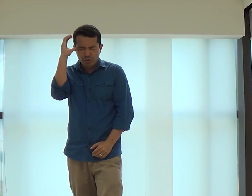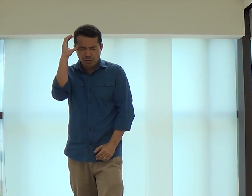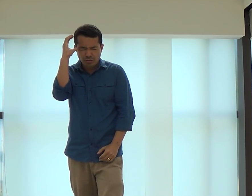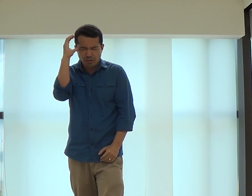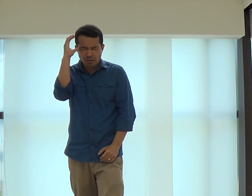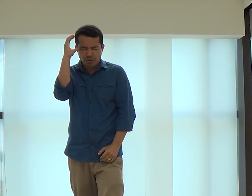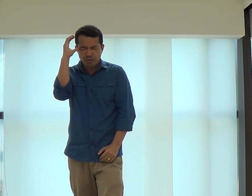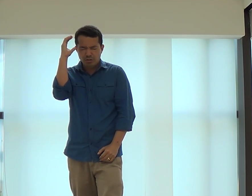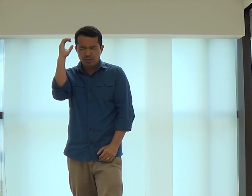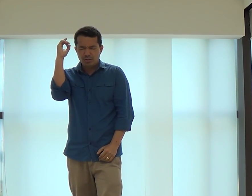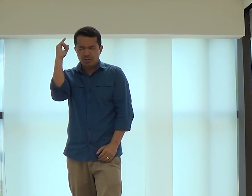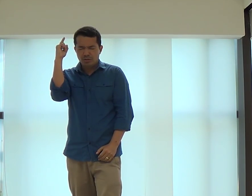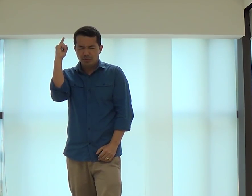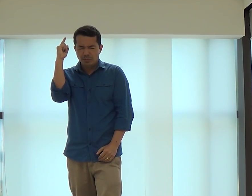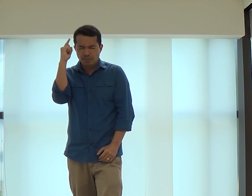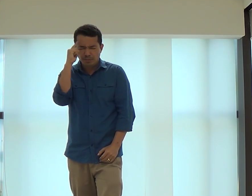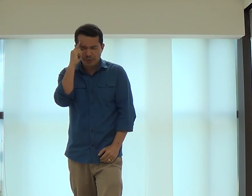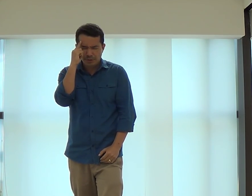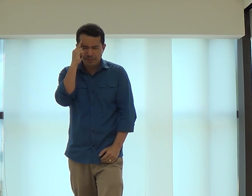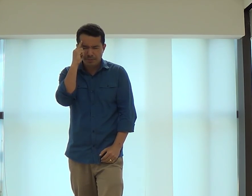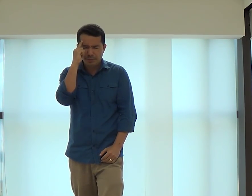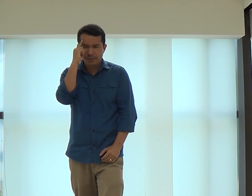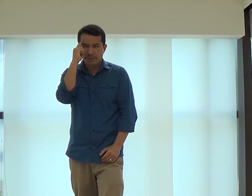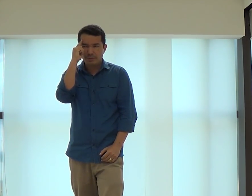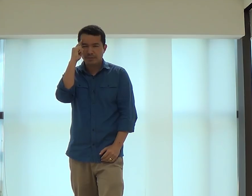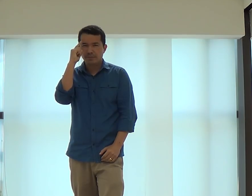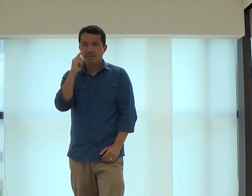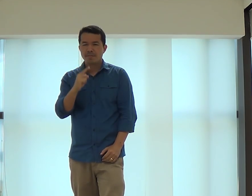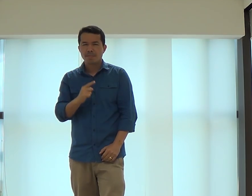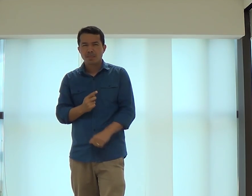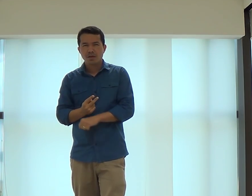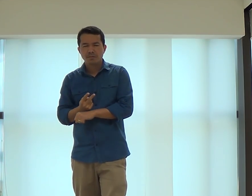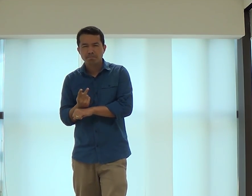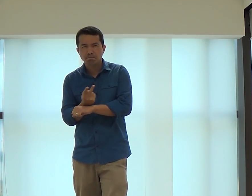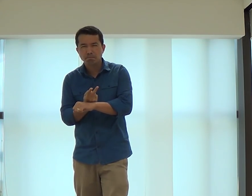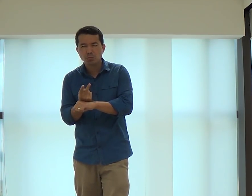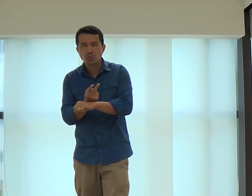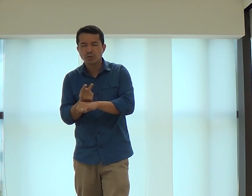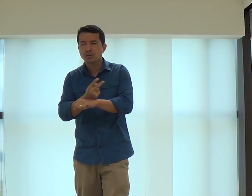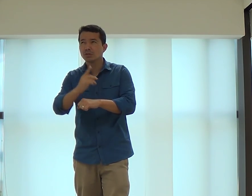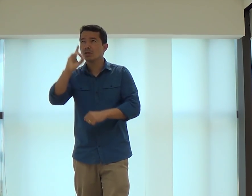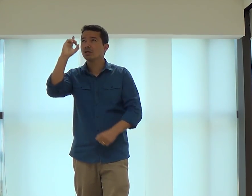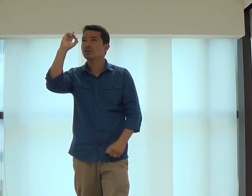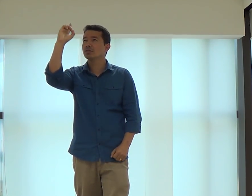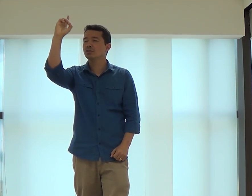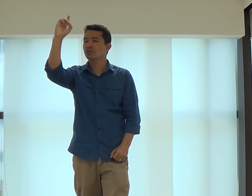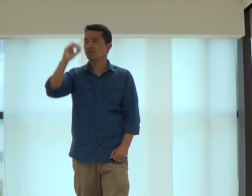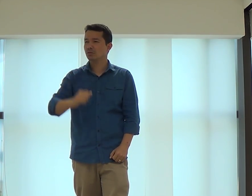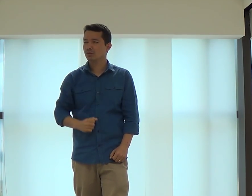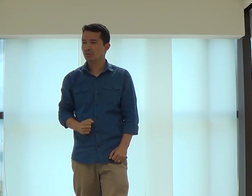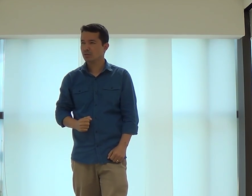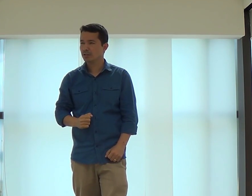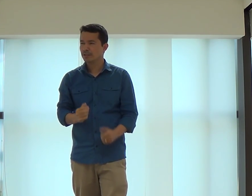Ter essa consciência. Estar pensando. Estar buscando a Deus.